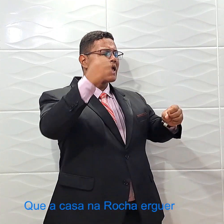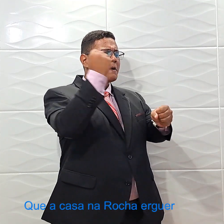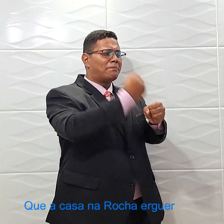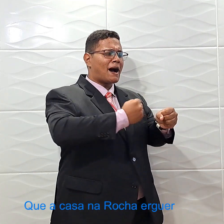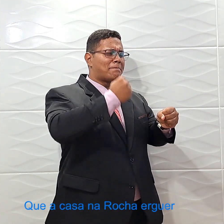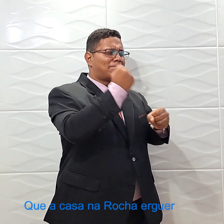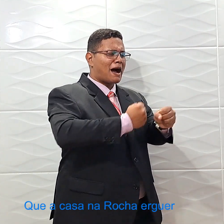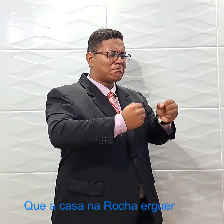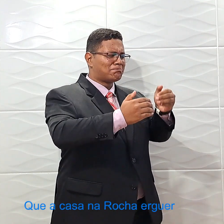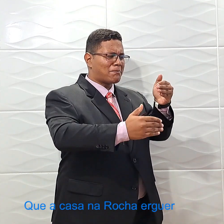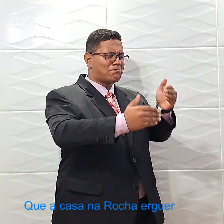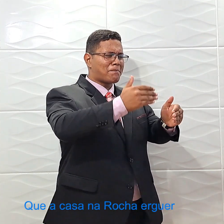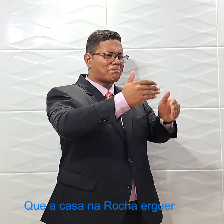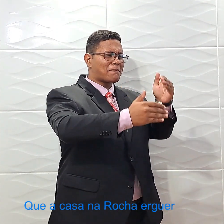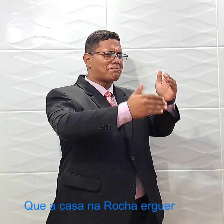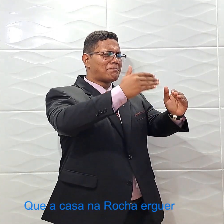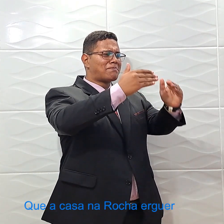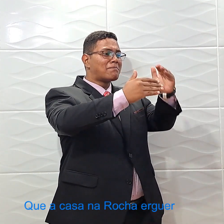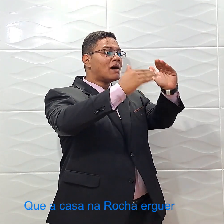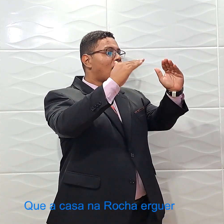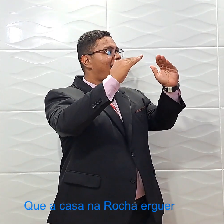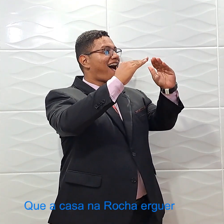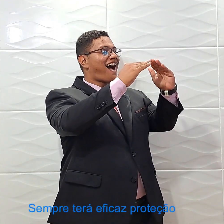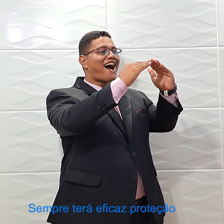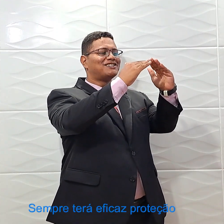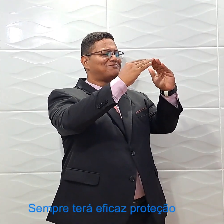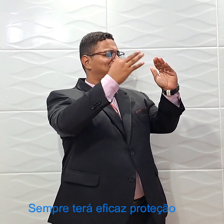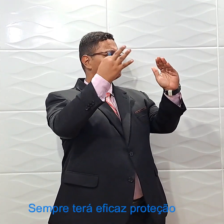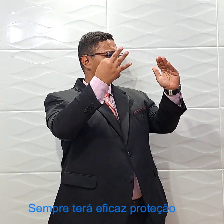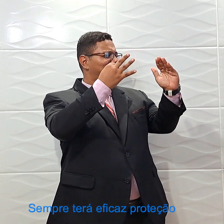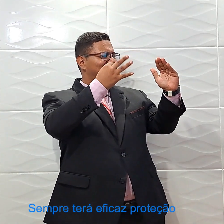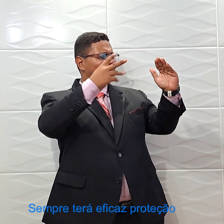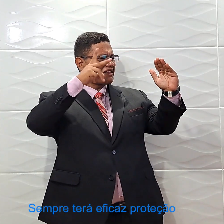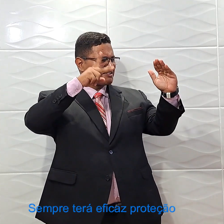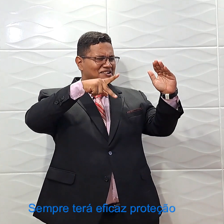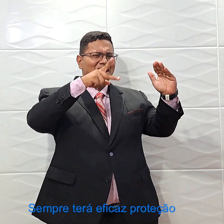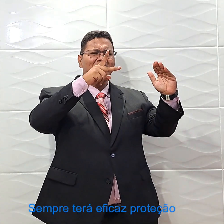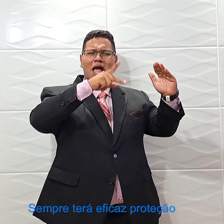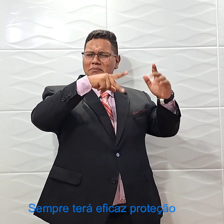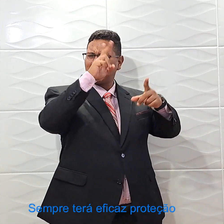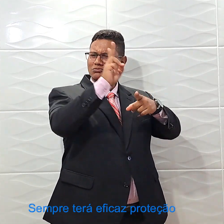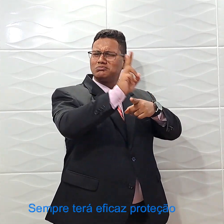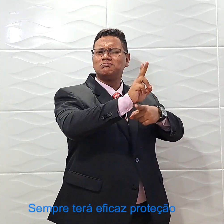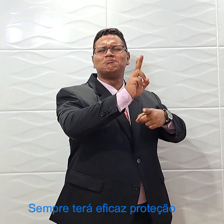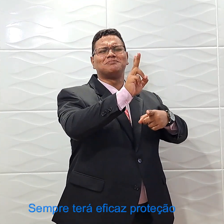rocha erguei Sempre terá eficaz